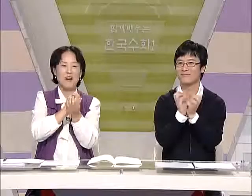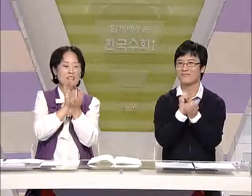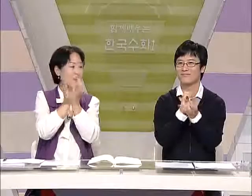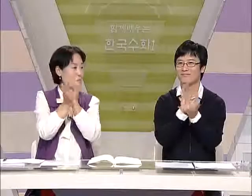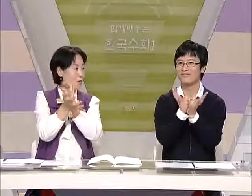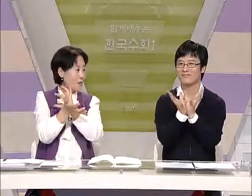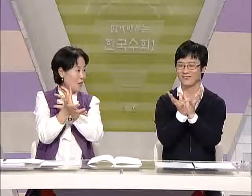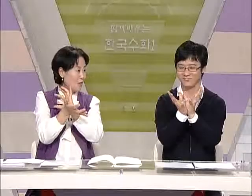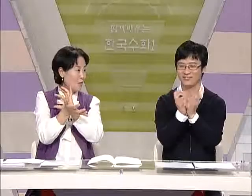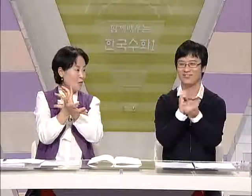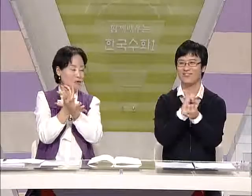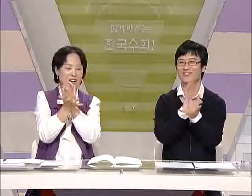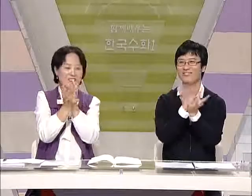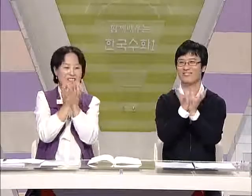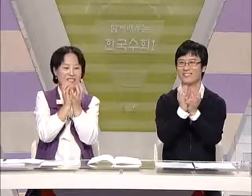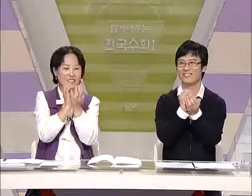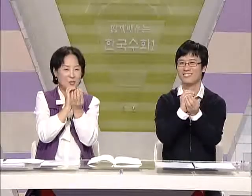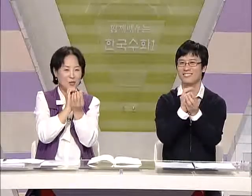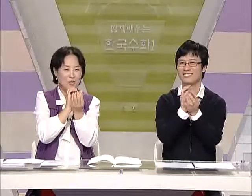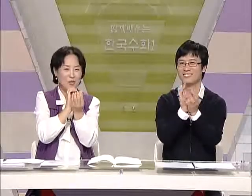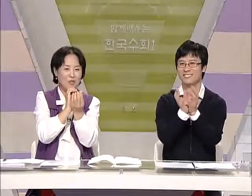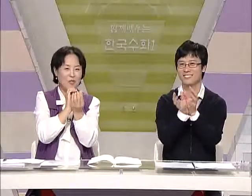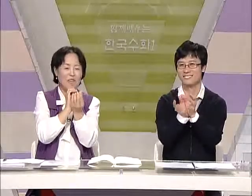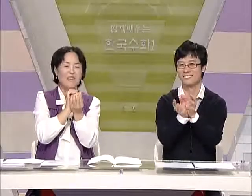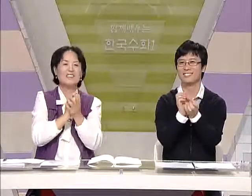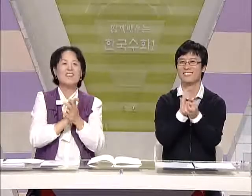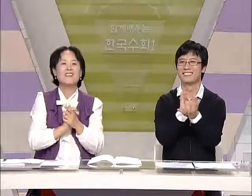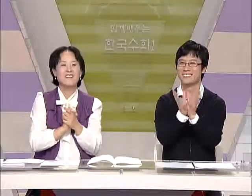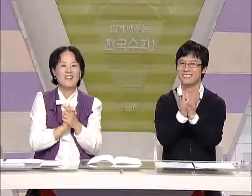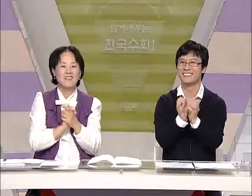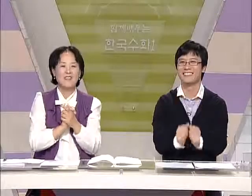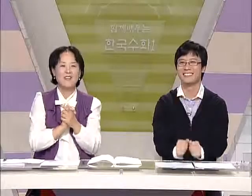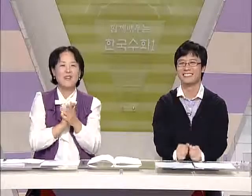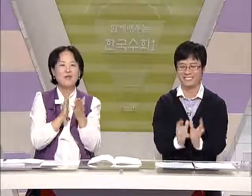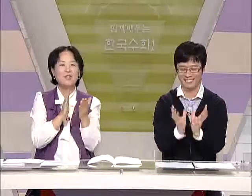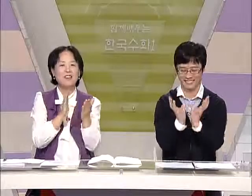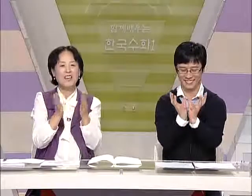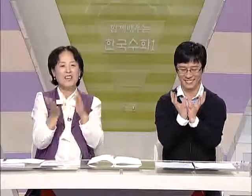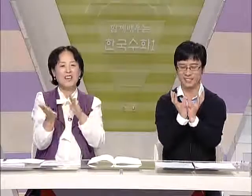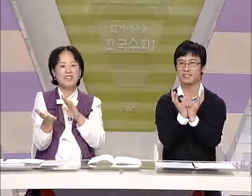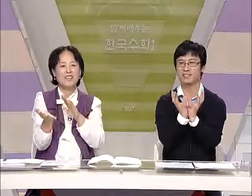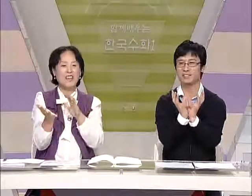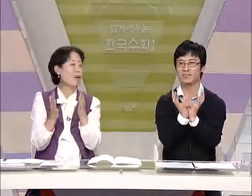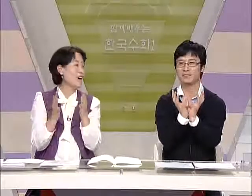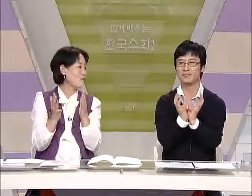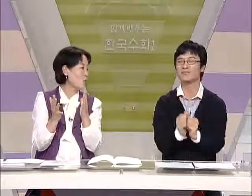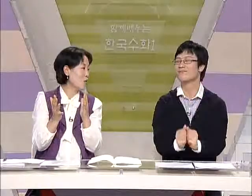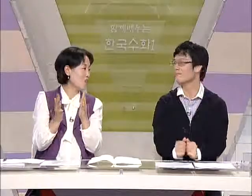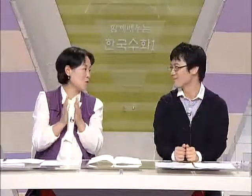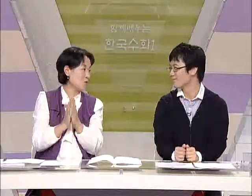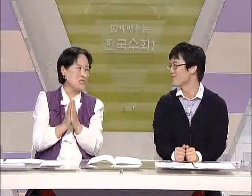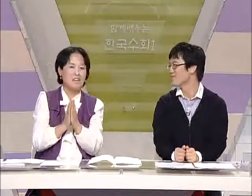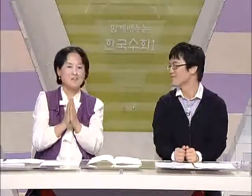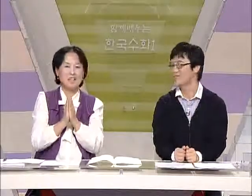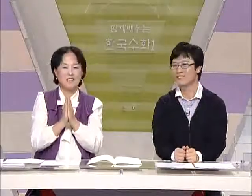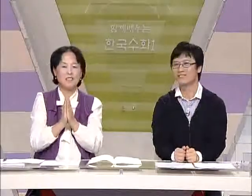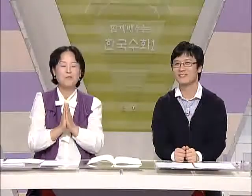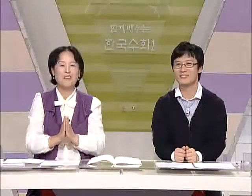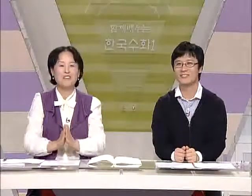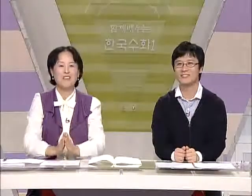활짝 핀 꽃도 있고 또 약간 시드는 꽃도 있고 그때그때 따라서 꽃의 개화의 정도에 따라서 농인들은 아주 굉장히 섬세하게